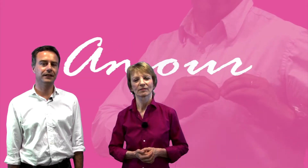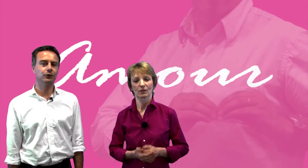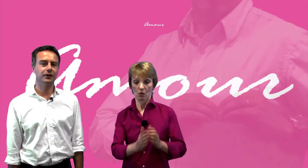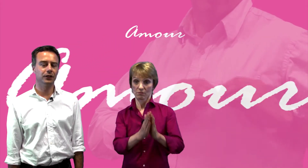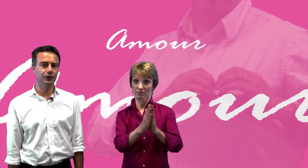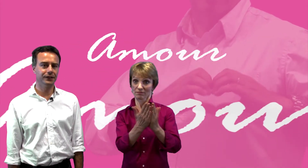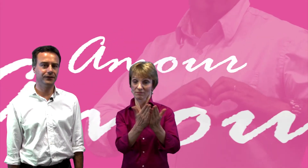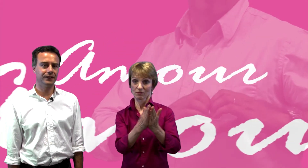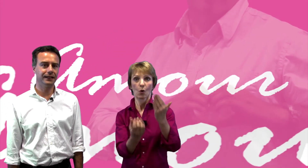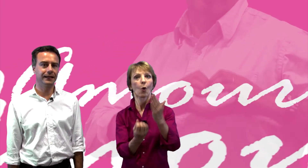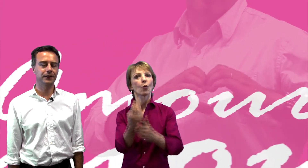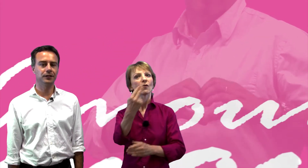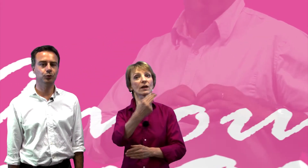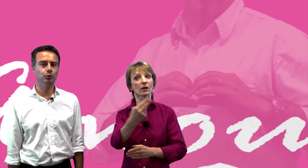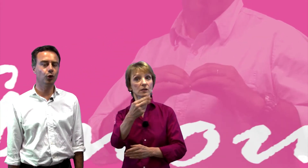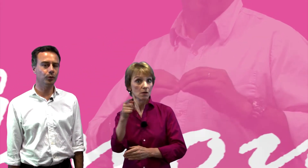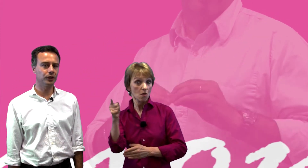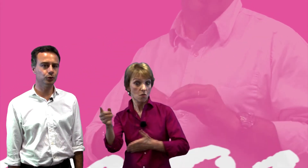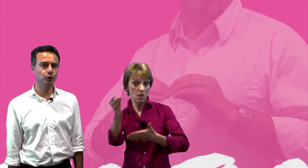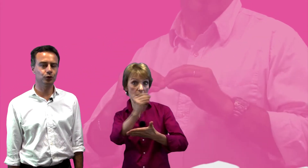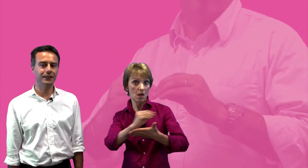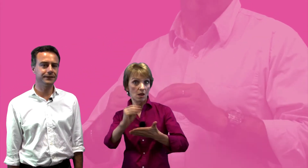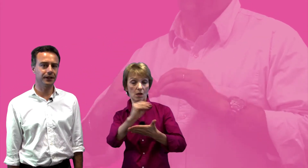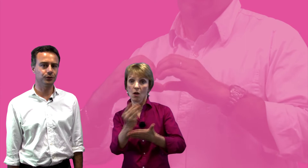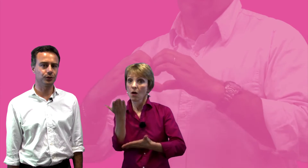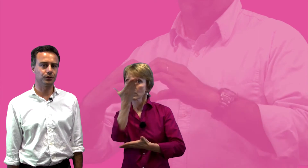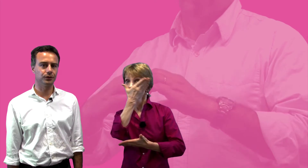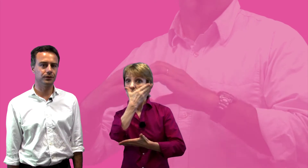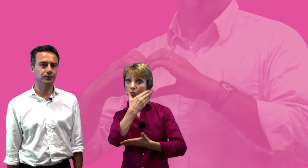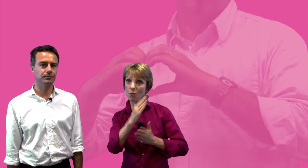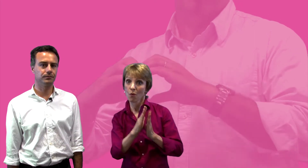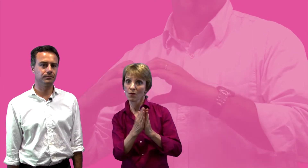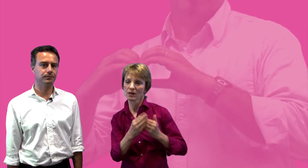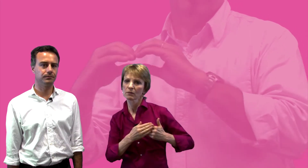Avec la nouvelle Loïse, il a écrit un des plus beaux romans d'amour de la littérature.